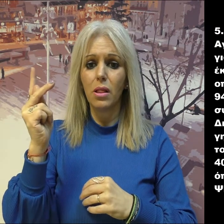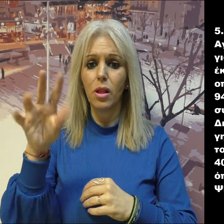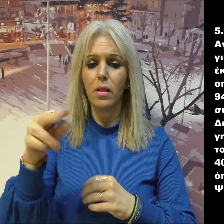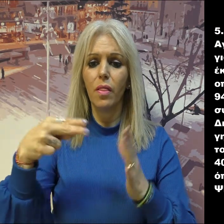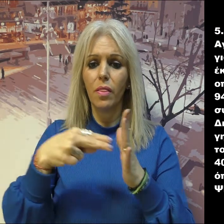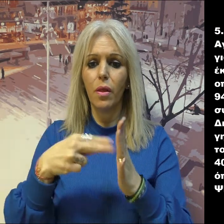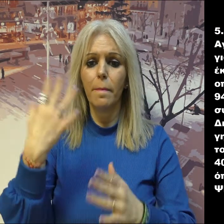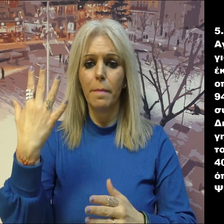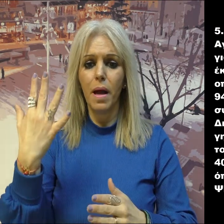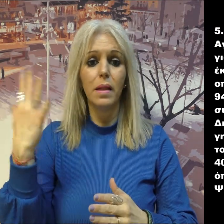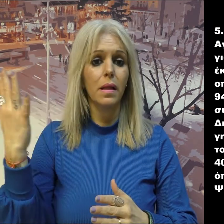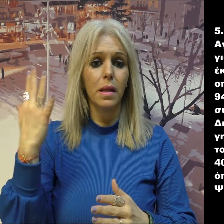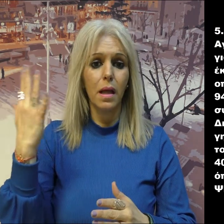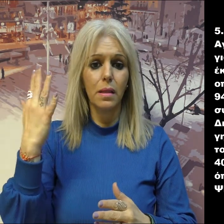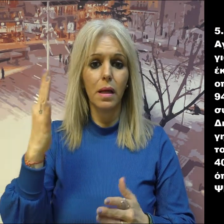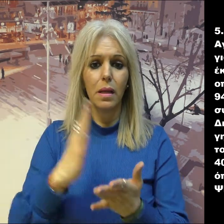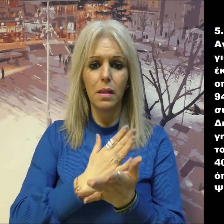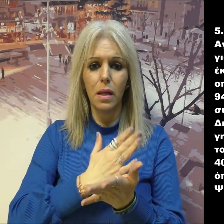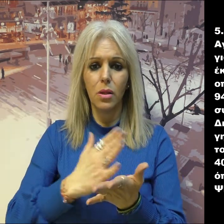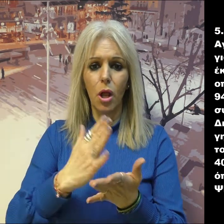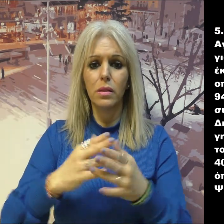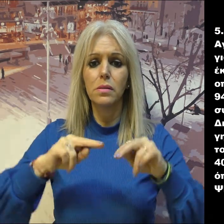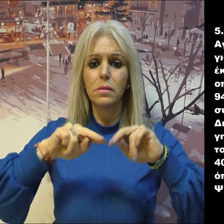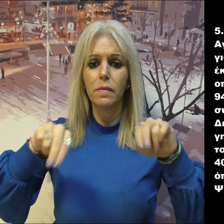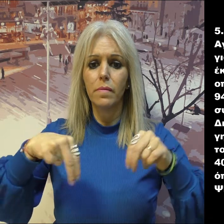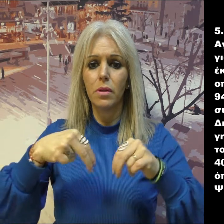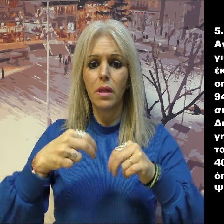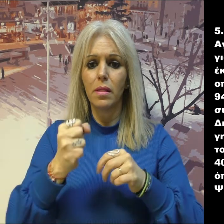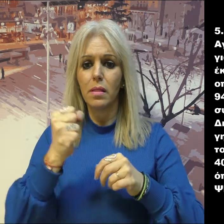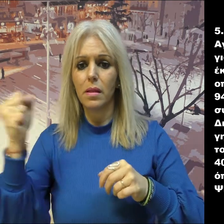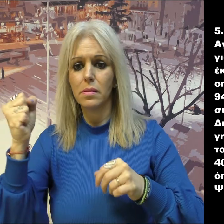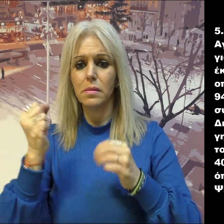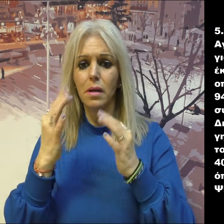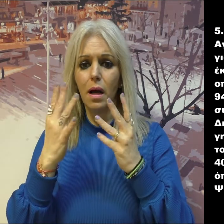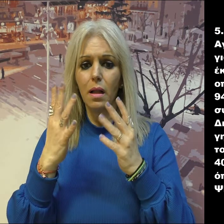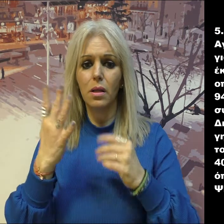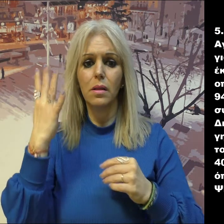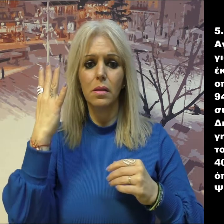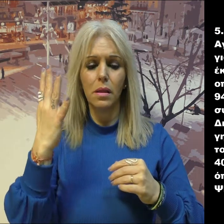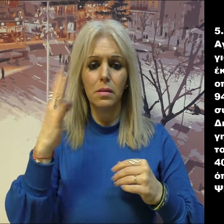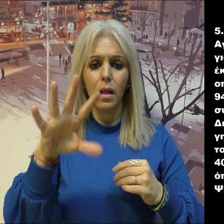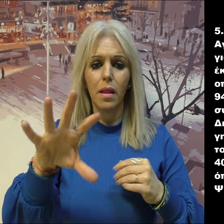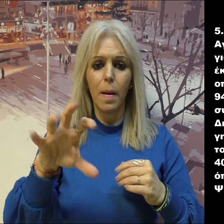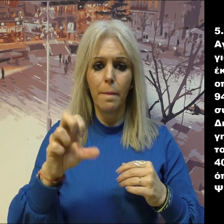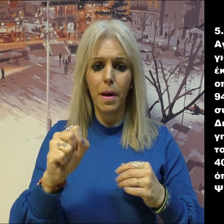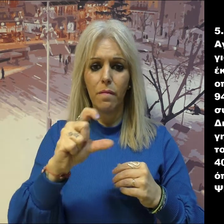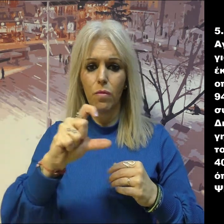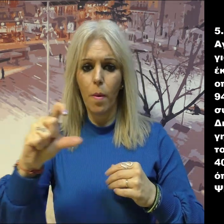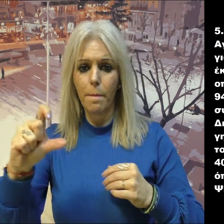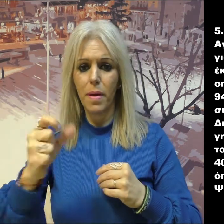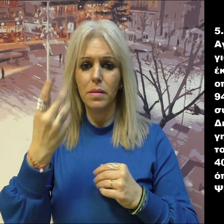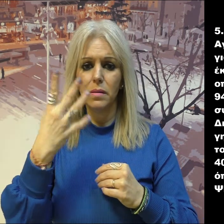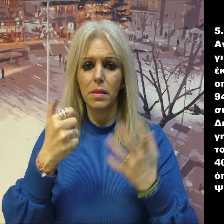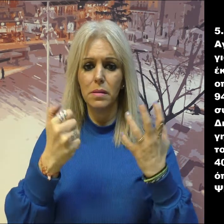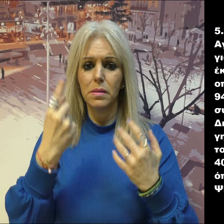οικοδομικό τετράγωνο 94 οικόπεδο κλήτους εντός του συνοικισμού νεοκλήτους διανομή του 2005 για την